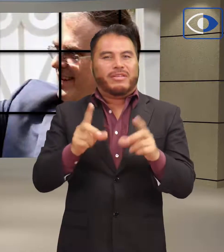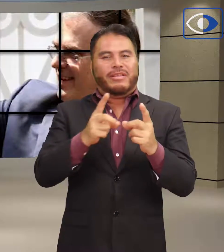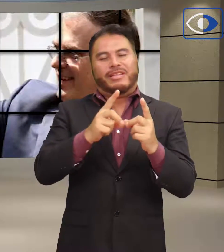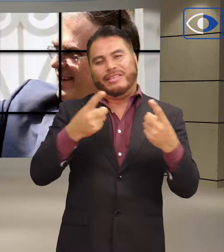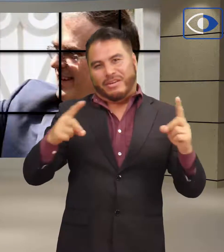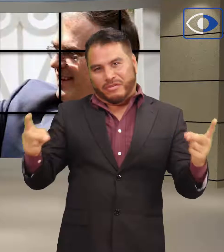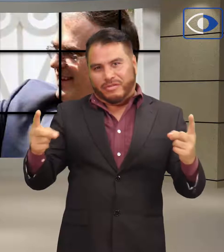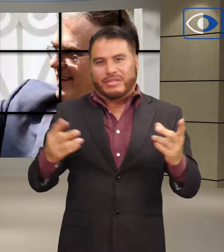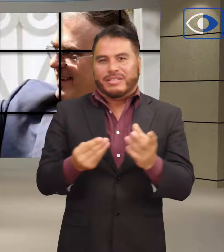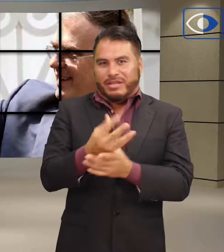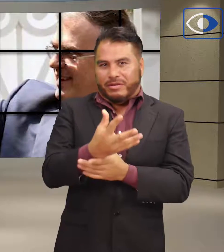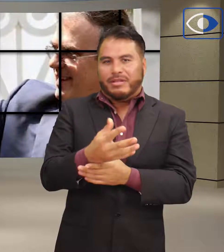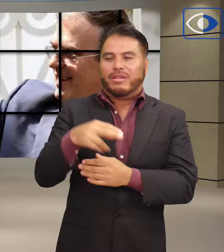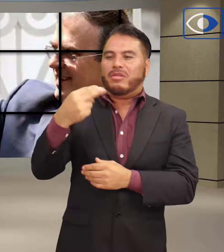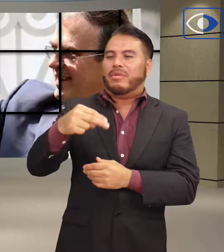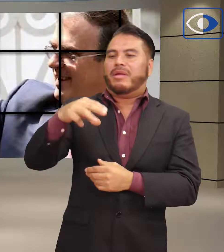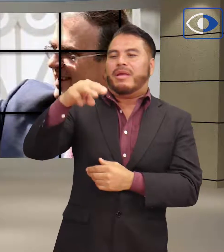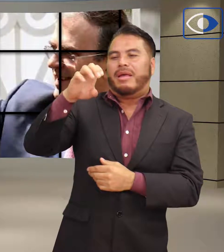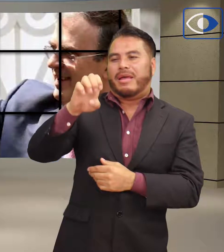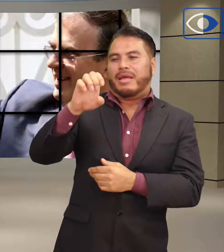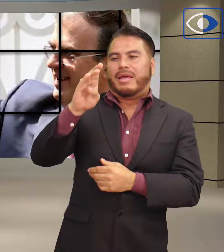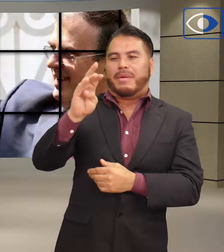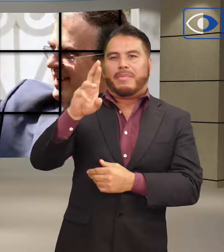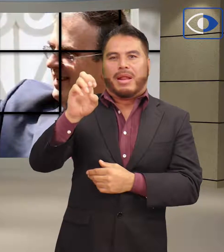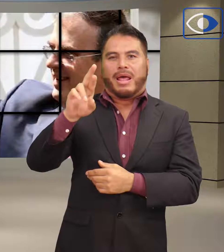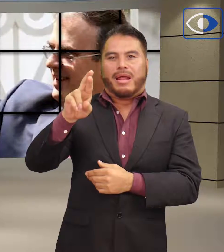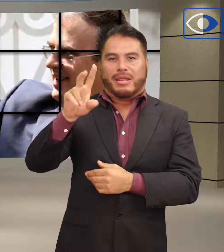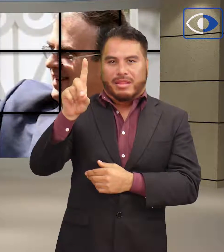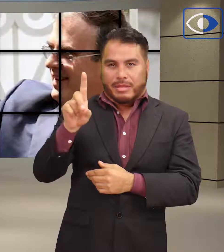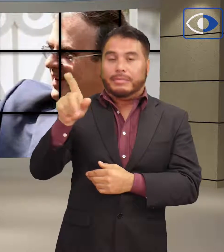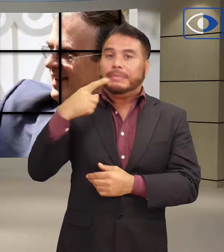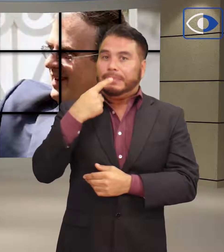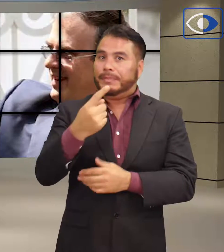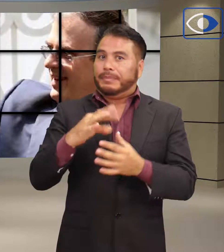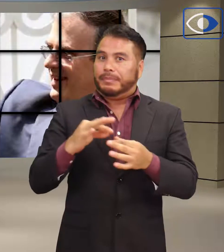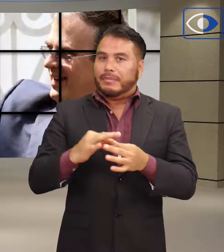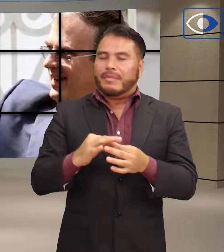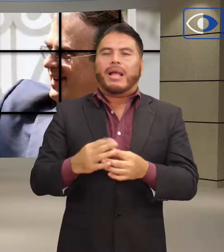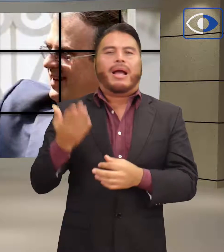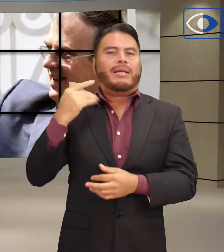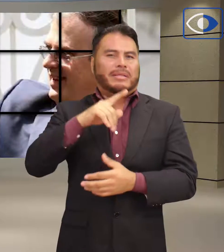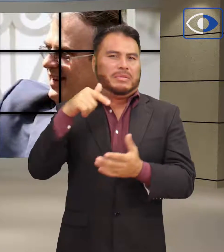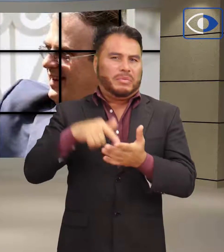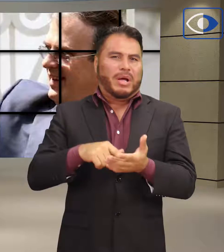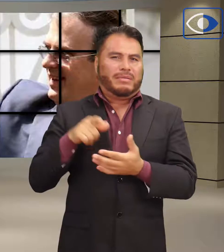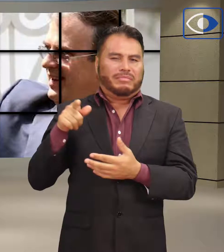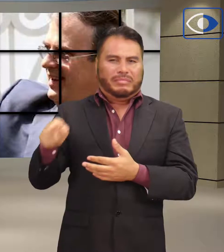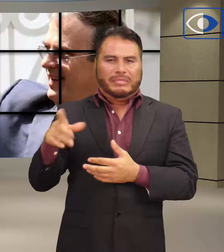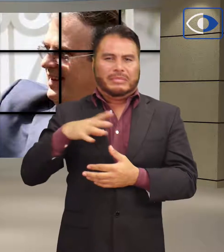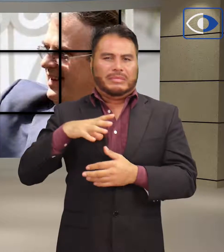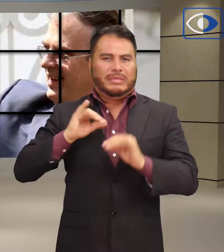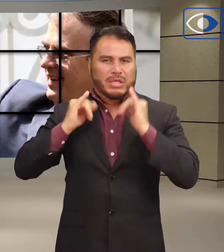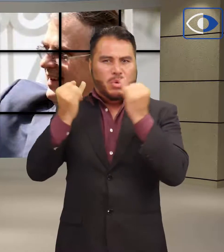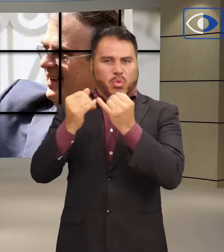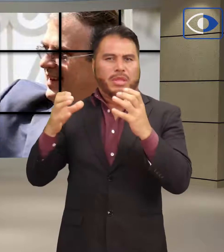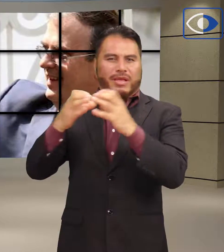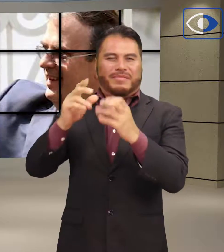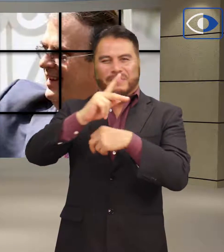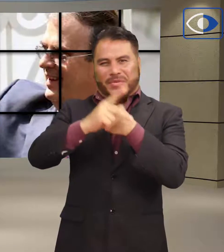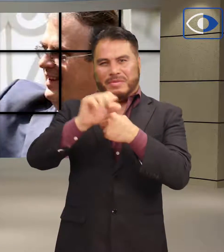secretario de Relaciones Exteriores, Marcelo Ebrard. En el marco de la Cumbre Migratoria, que tuvo lugar en Marruecos, el canciller indicó que el nuevo